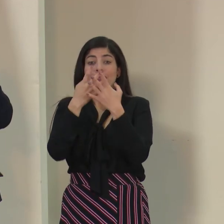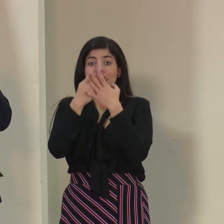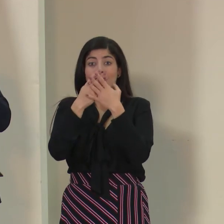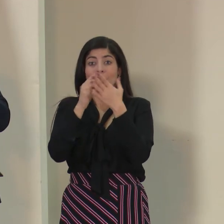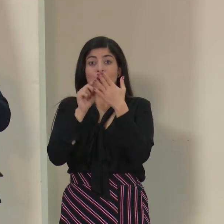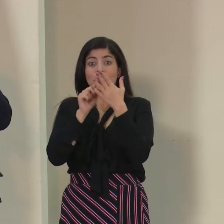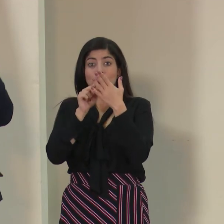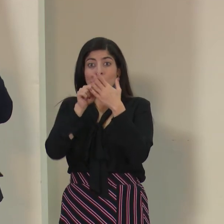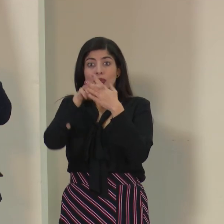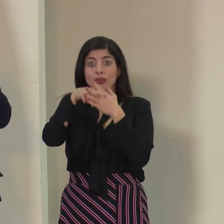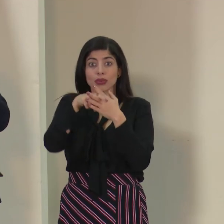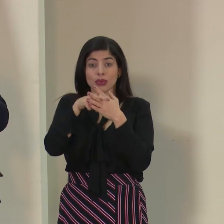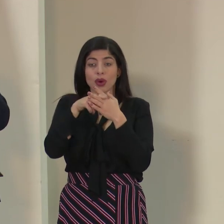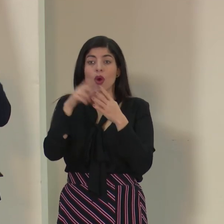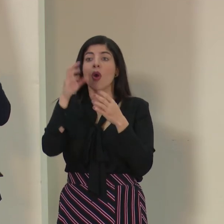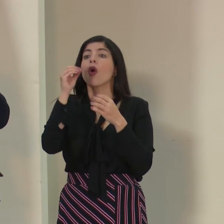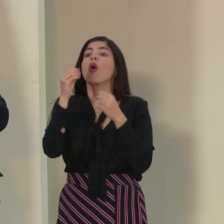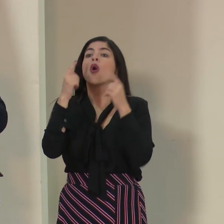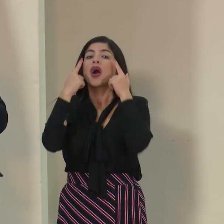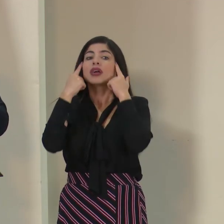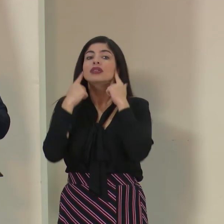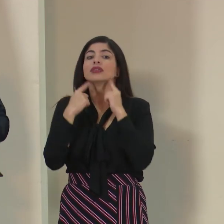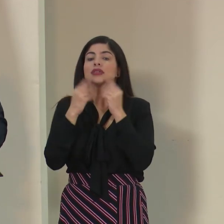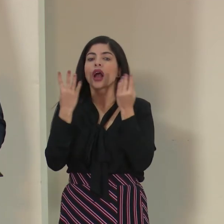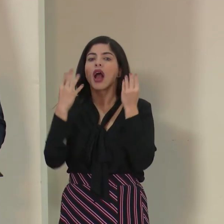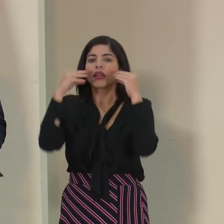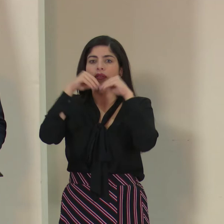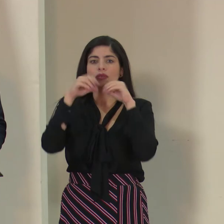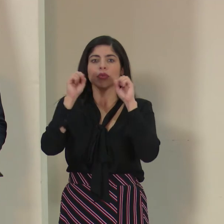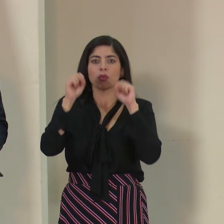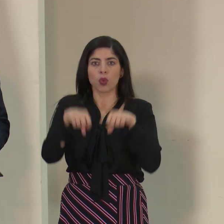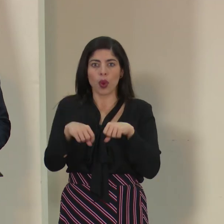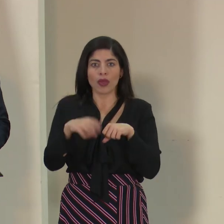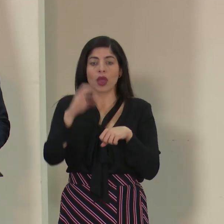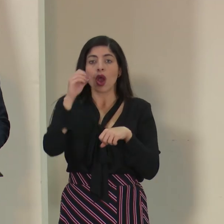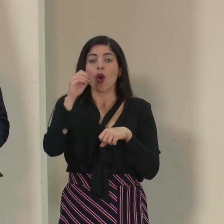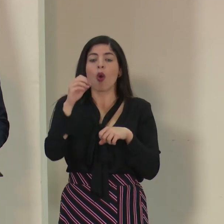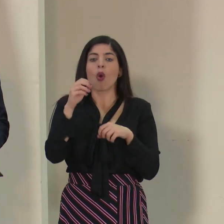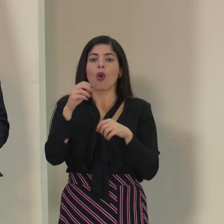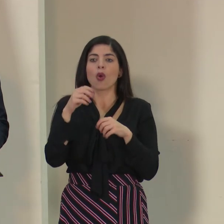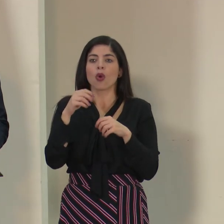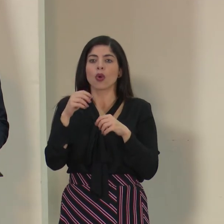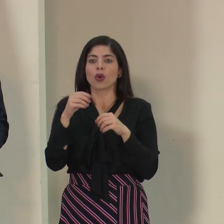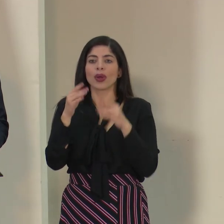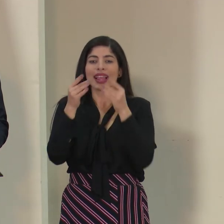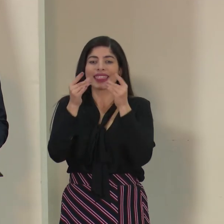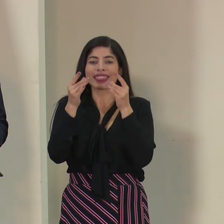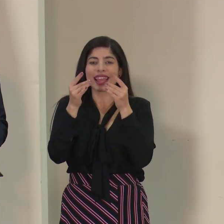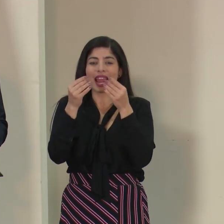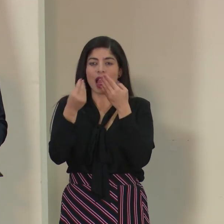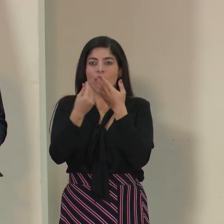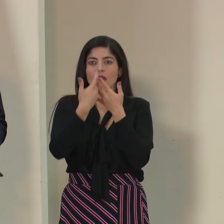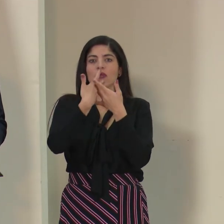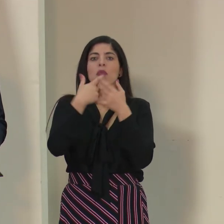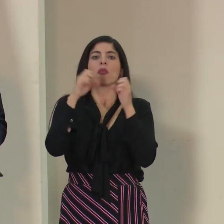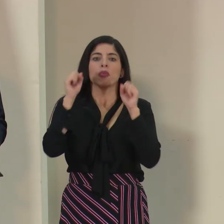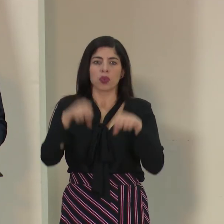o meterse a través de toda la parte alrededor o a través incluso del mismo tejido del